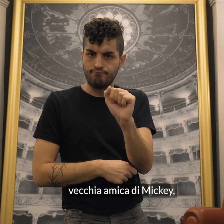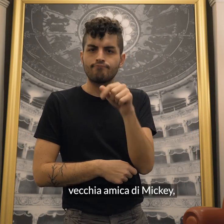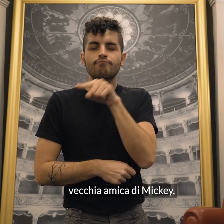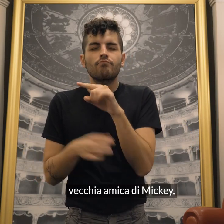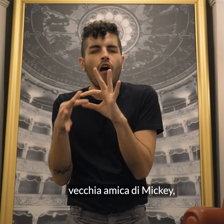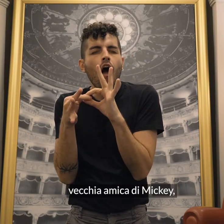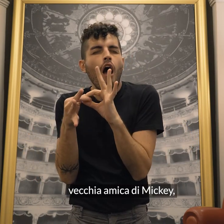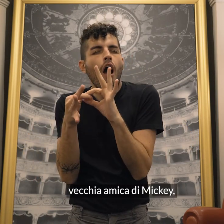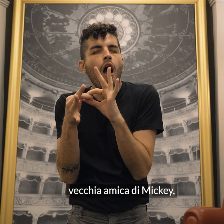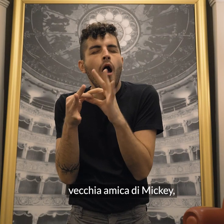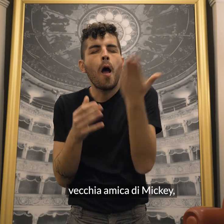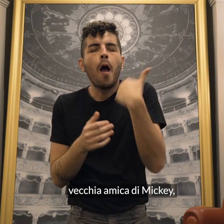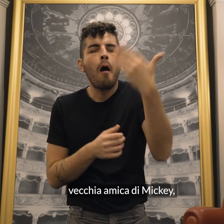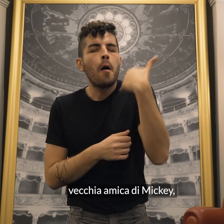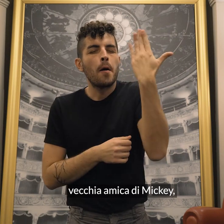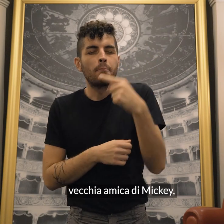Vecchia amica di Michi,